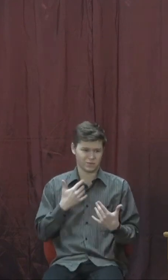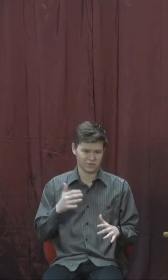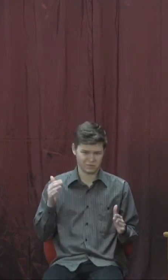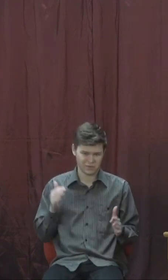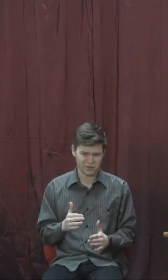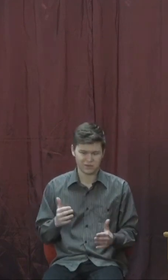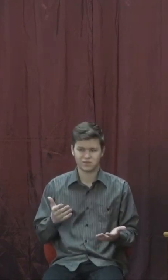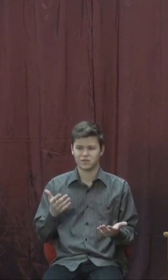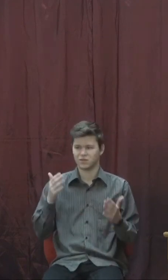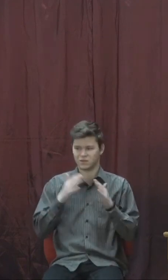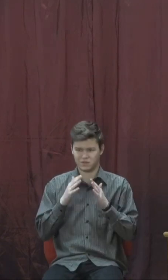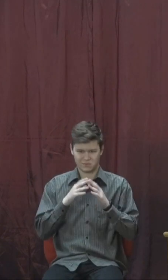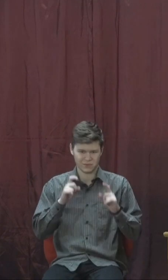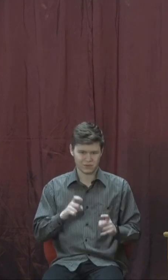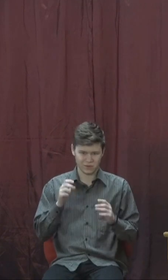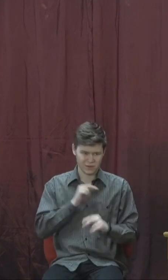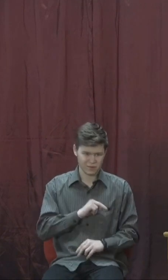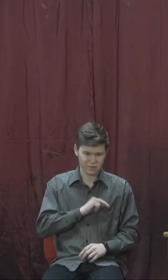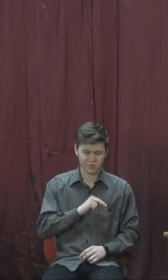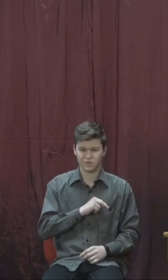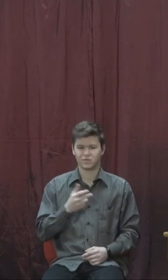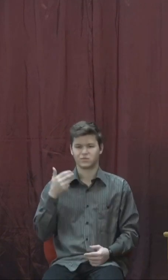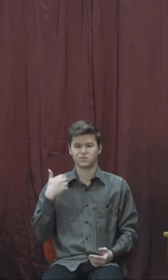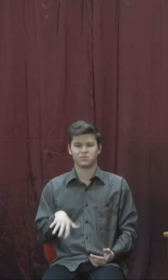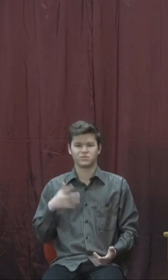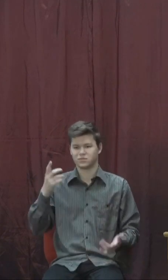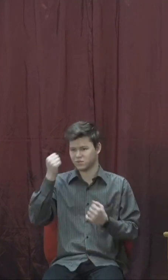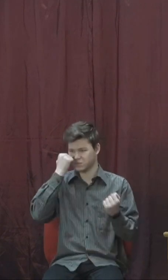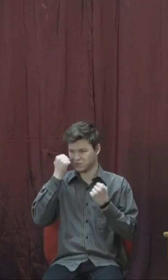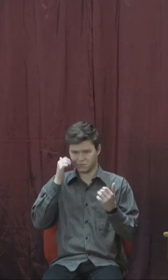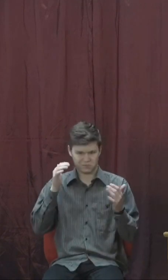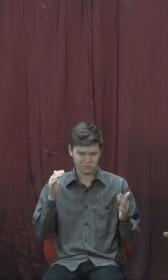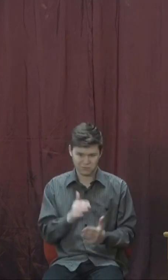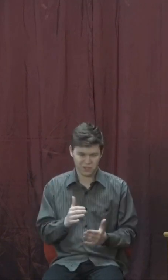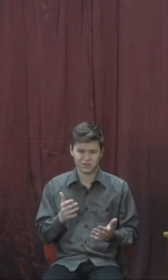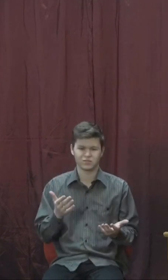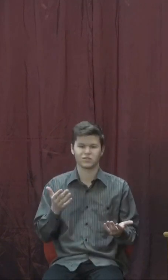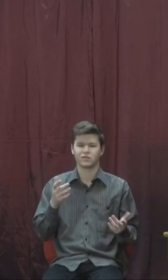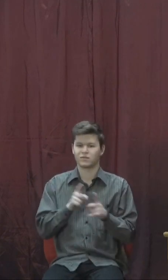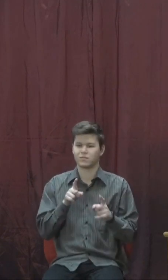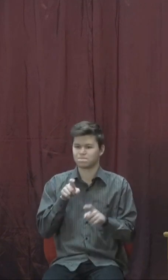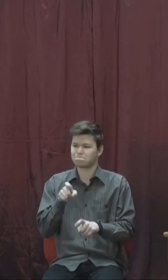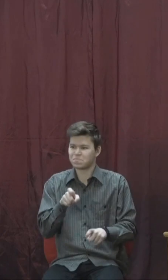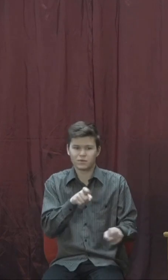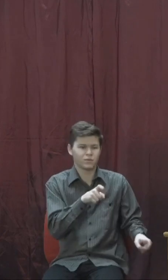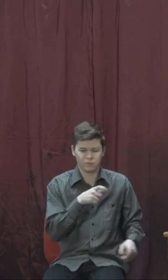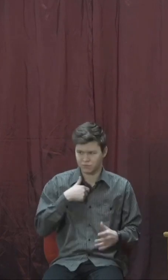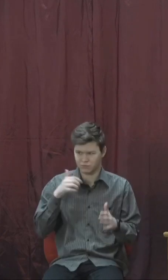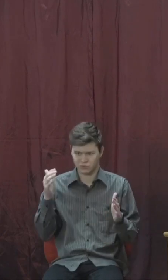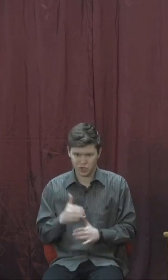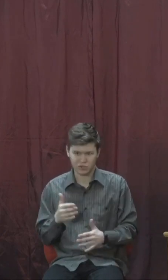і вдома вже працюю, і зменшилась ця сита, цей біг, потрібно менше